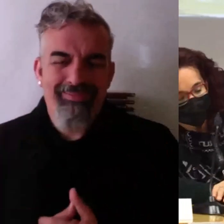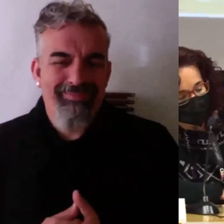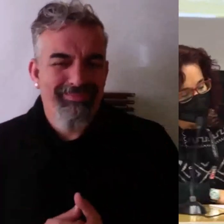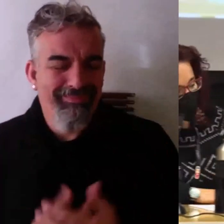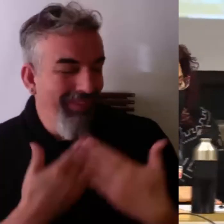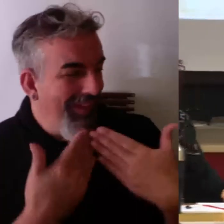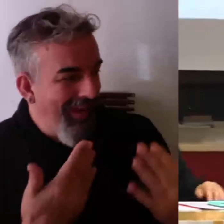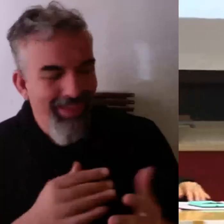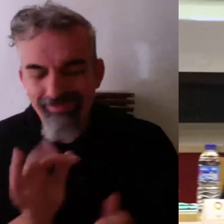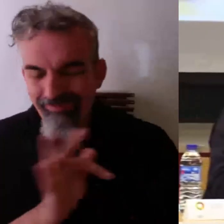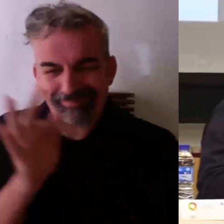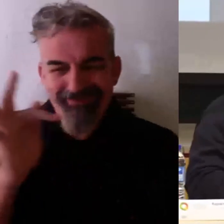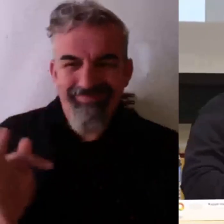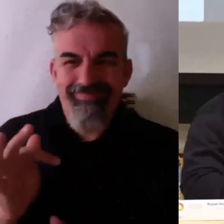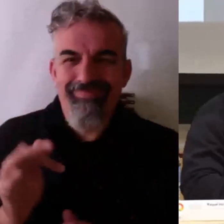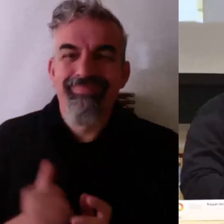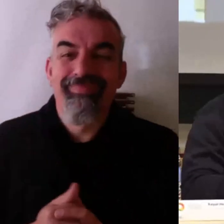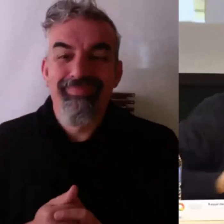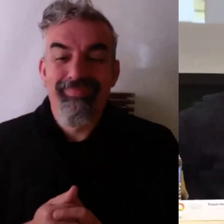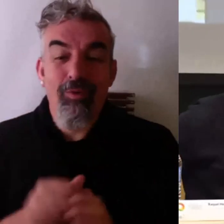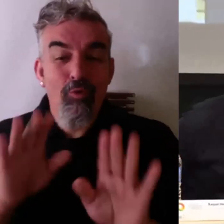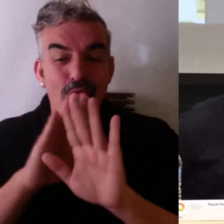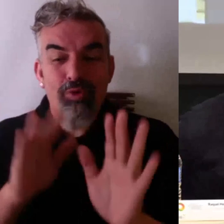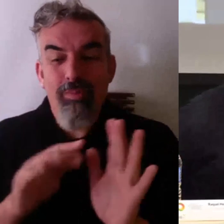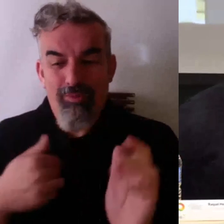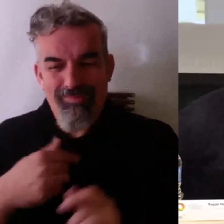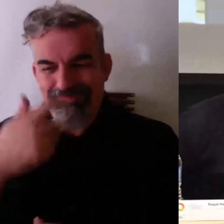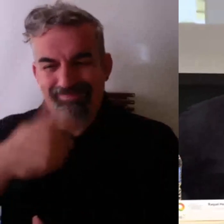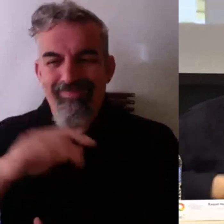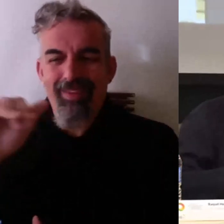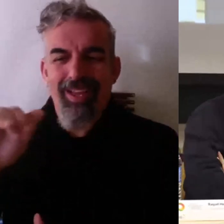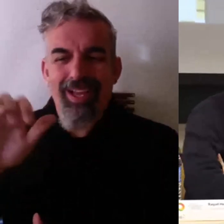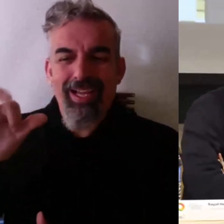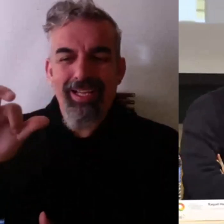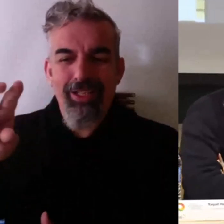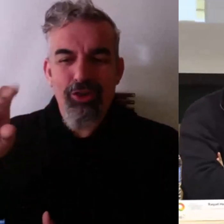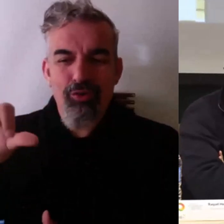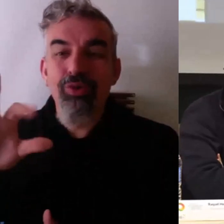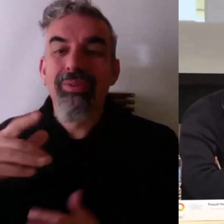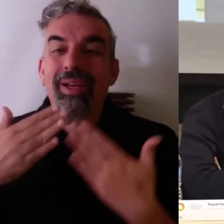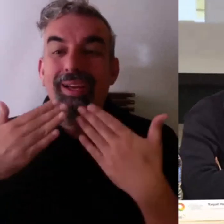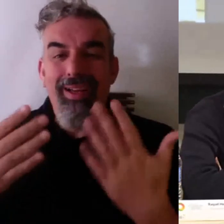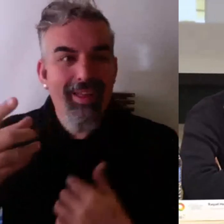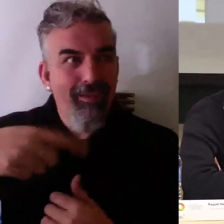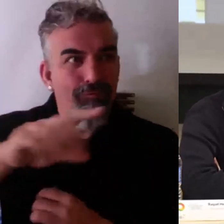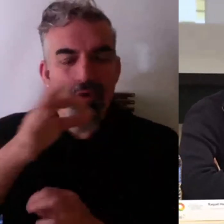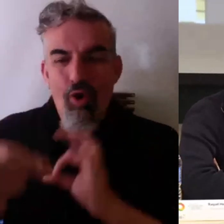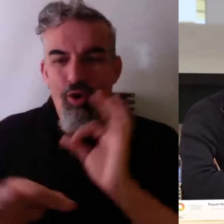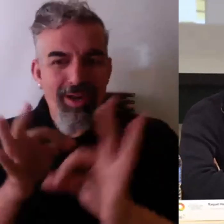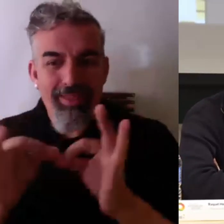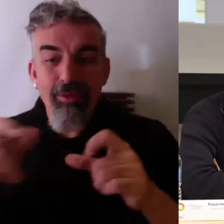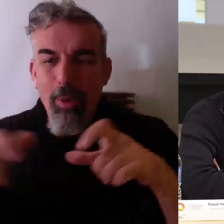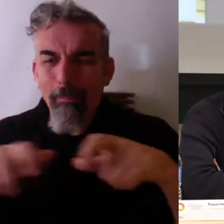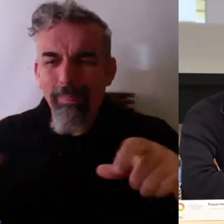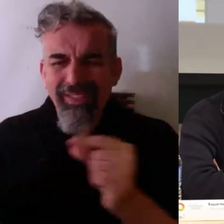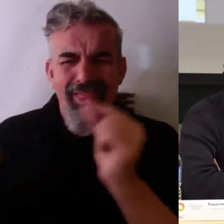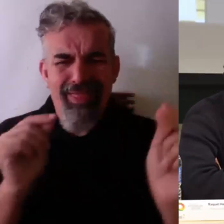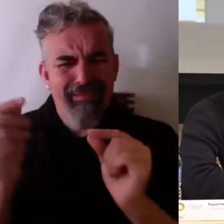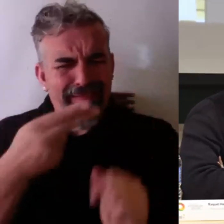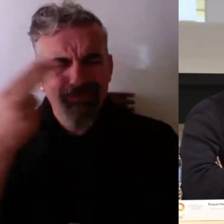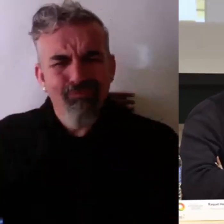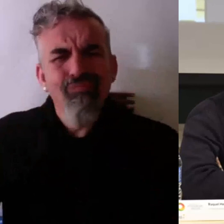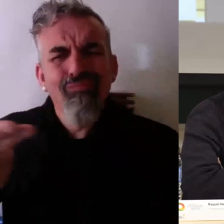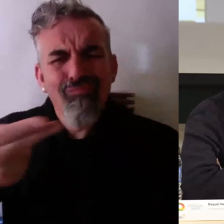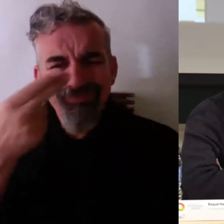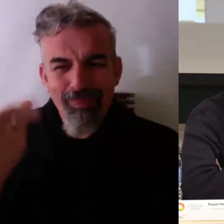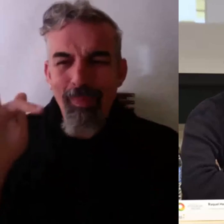Jesús bueno pues sí desde luego gracias gracias a la invitación porque la verdad es que ha sido una mesa superinteresante y creo que es algo muy